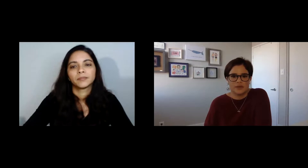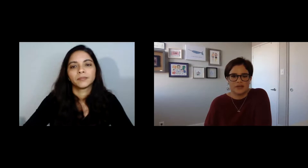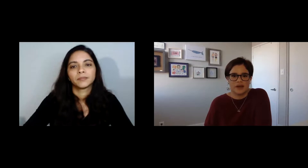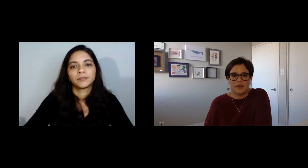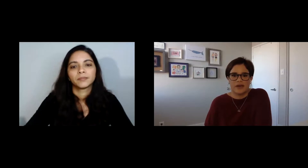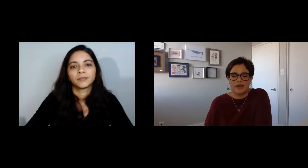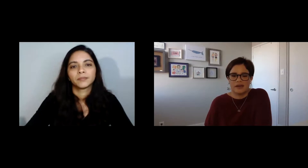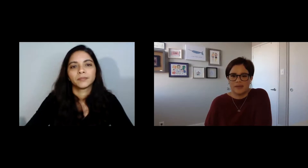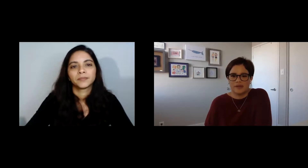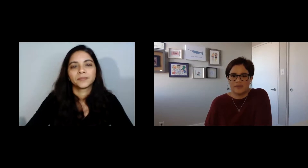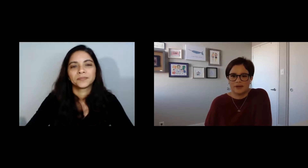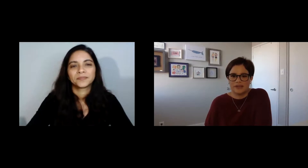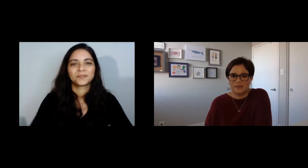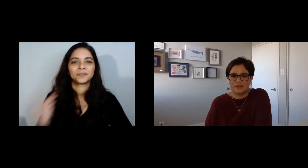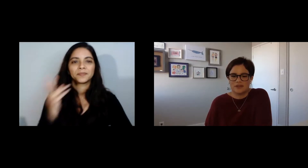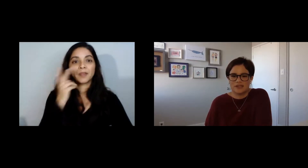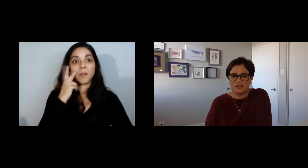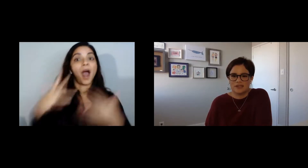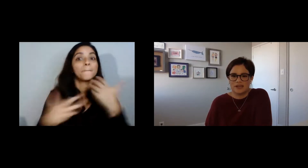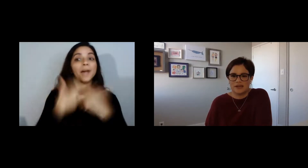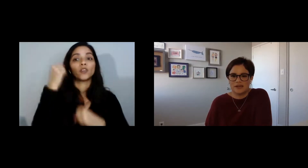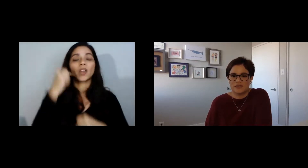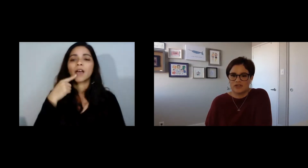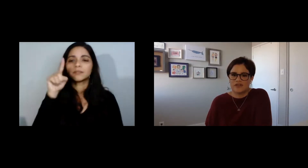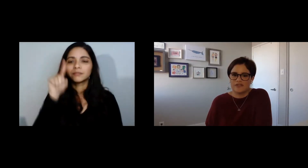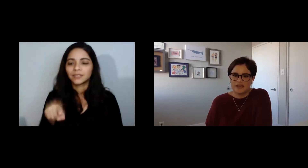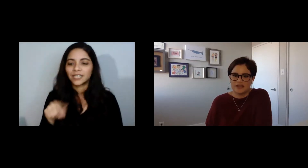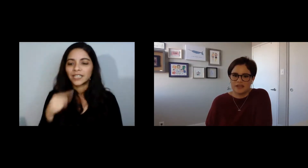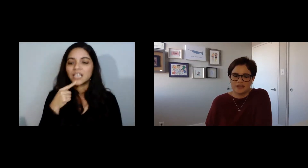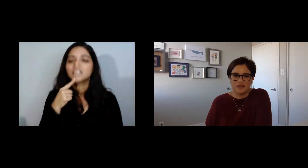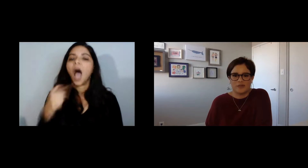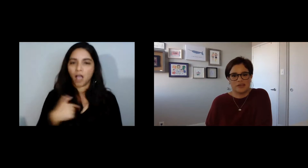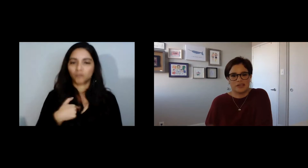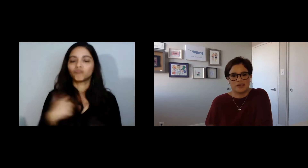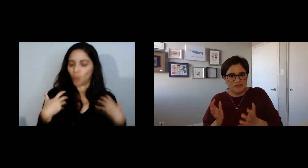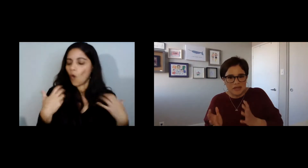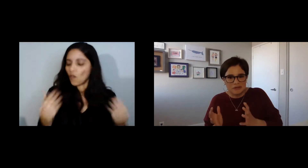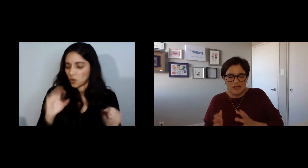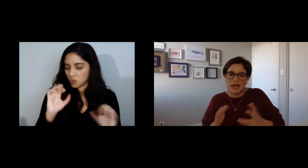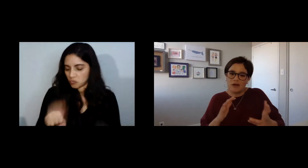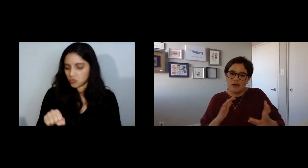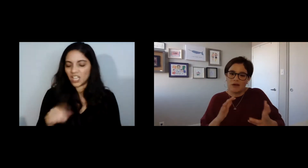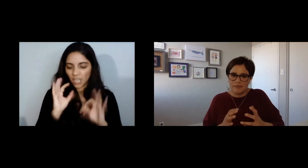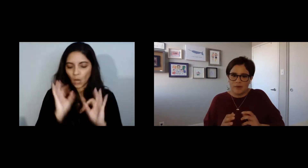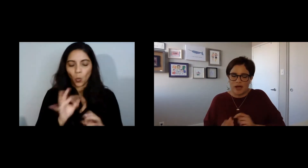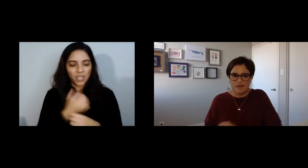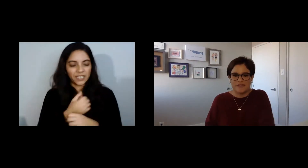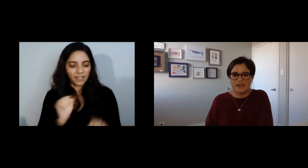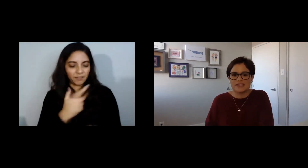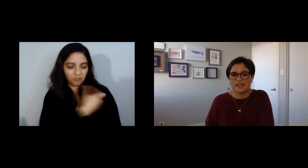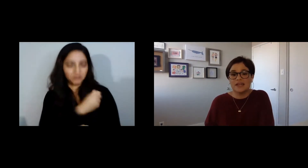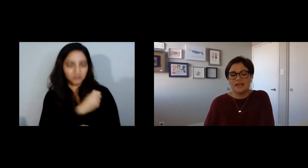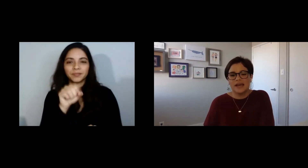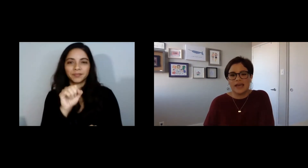chévere tenemos que la mayor parte de las personas siente mucha confianza seguido porque se sienten neutral o que tienen poca